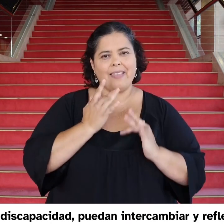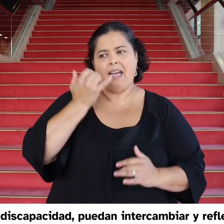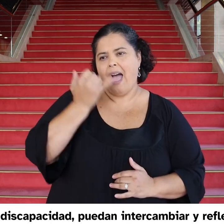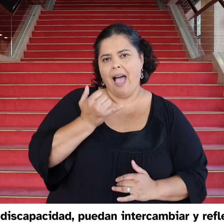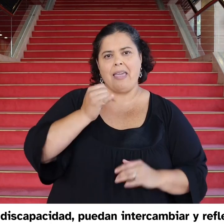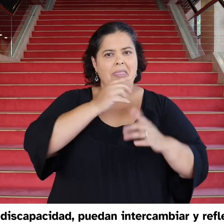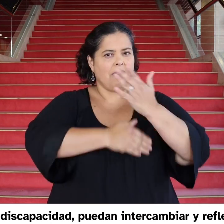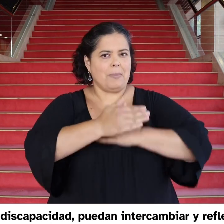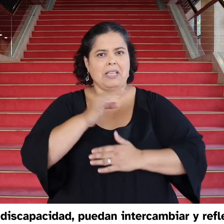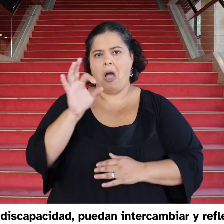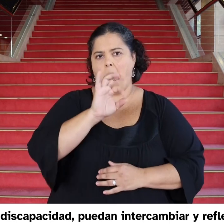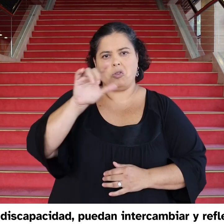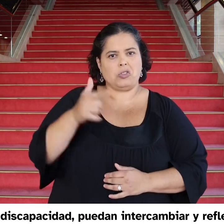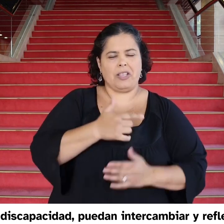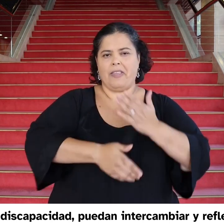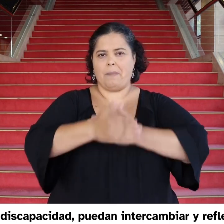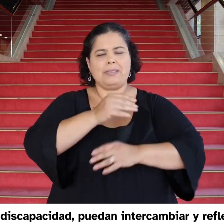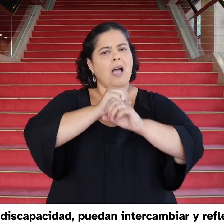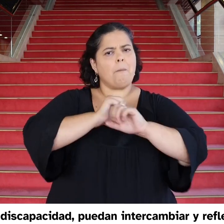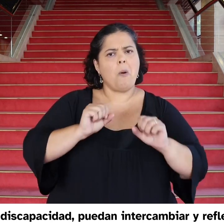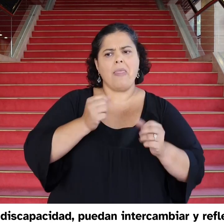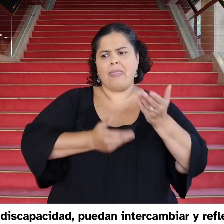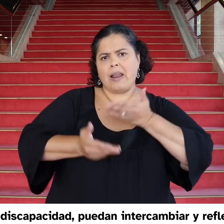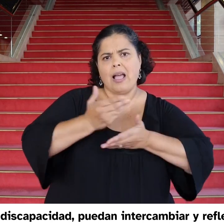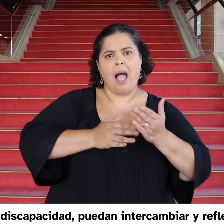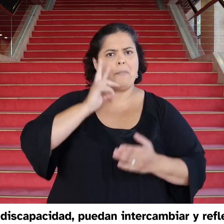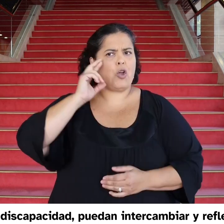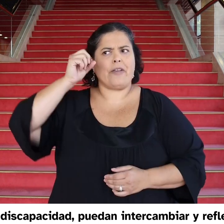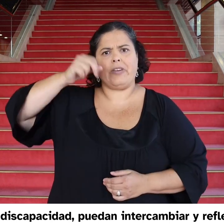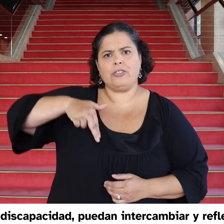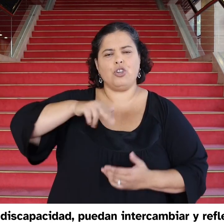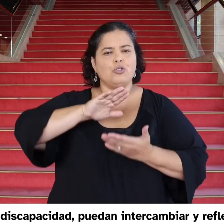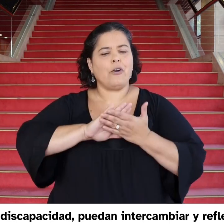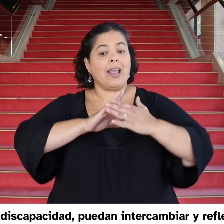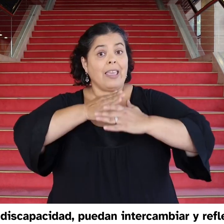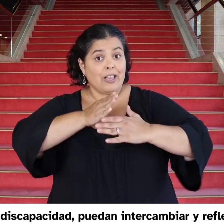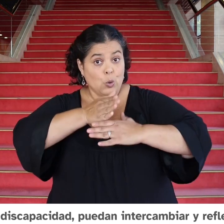reflexionar sobre la inclusión y la accesibilidad en el ámbito del arte y de la cultura.